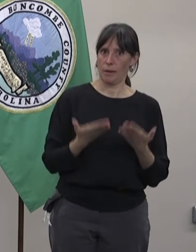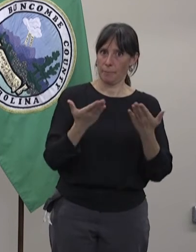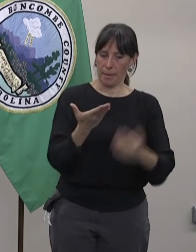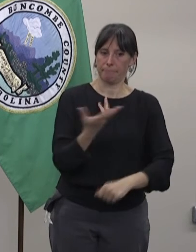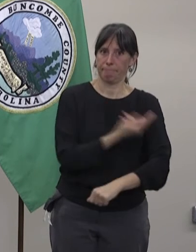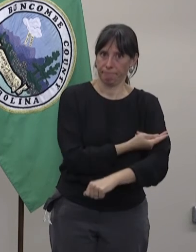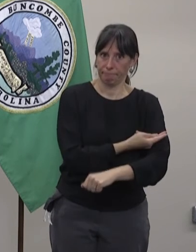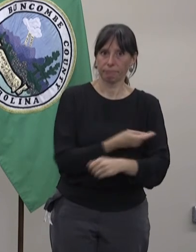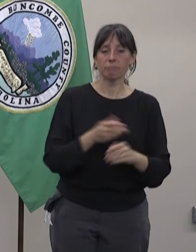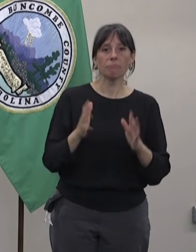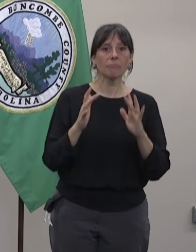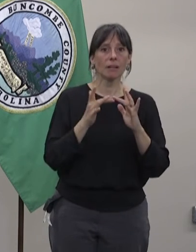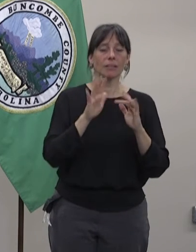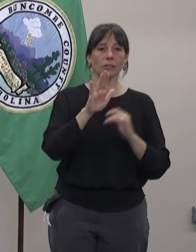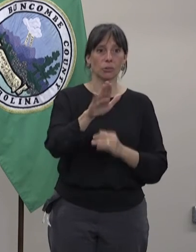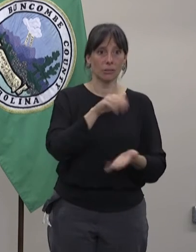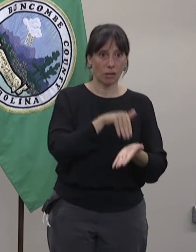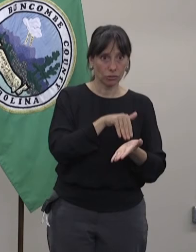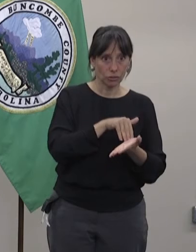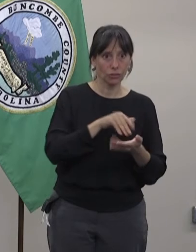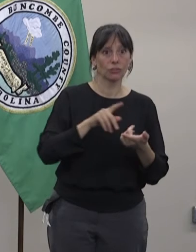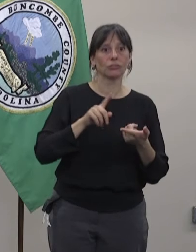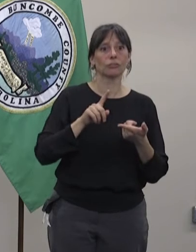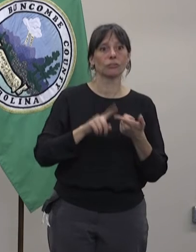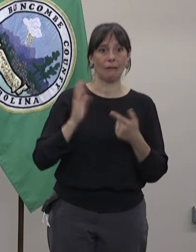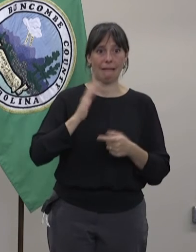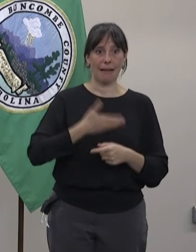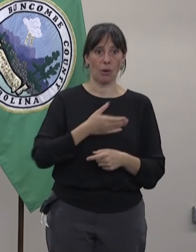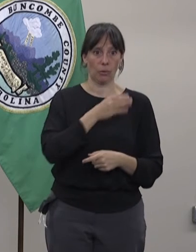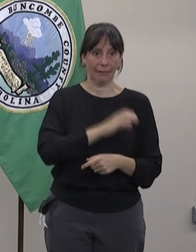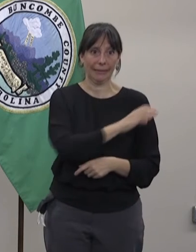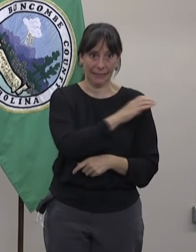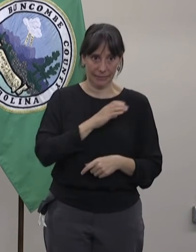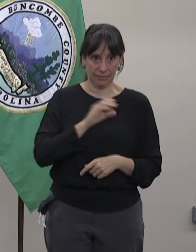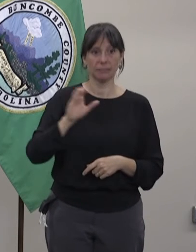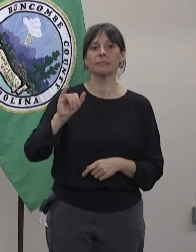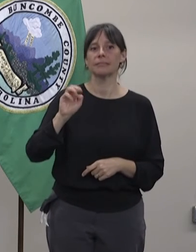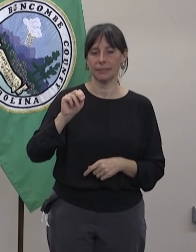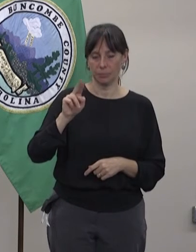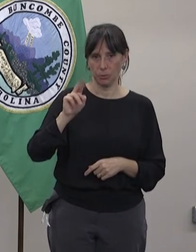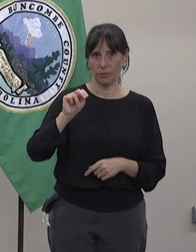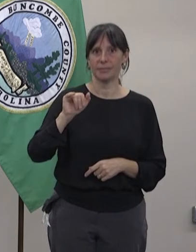Las vacunas de la gripe son recomendadas para cualquier persona mayor de seis meses.